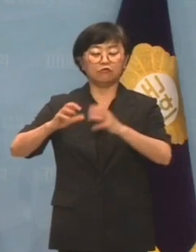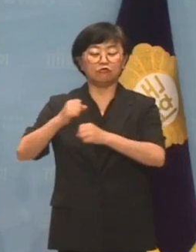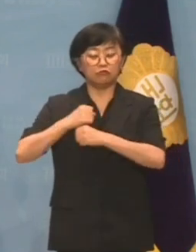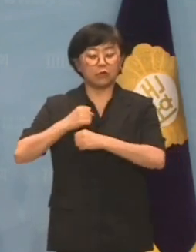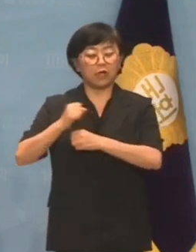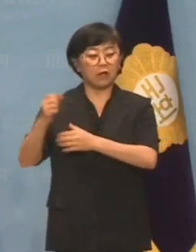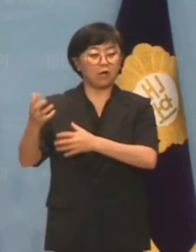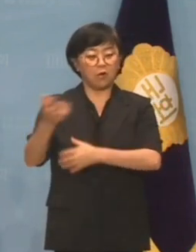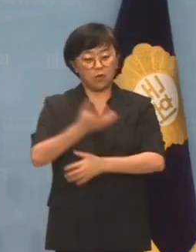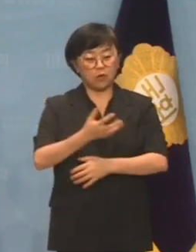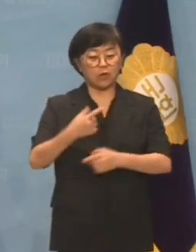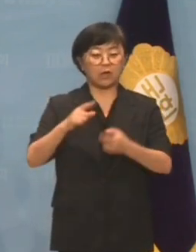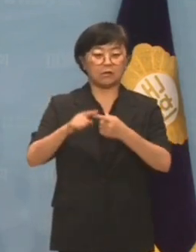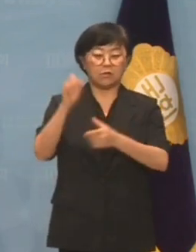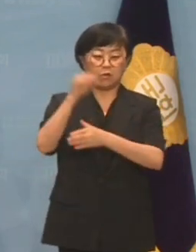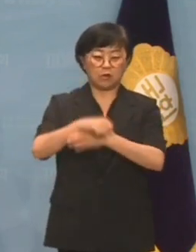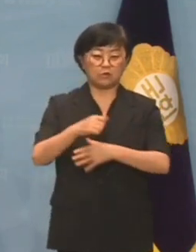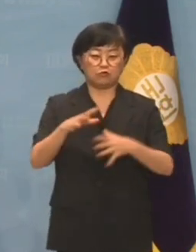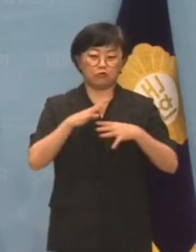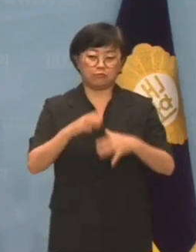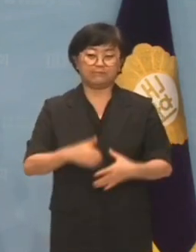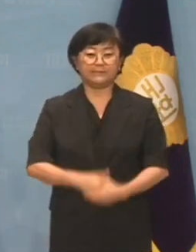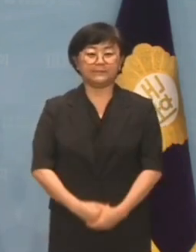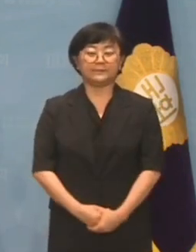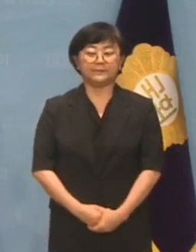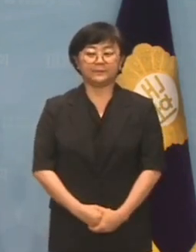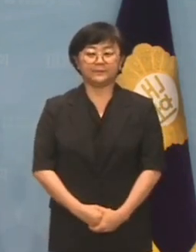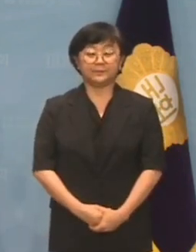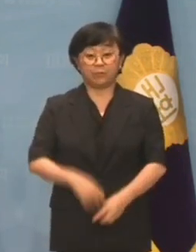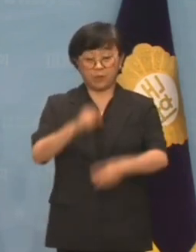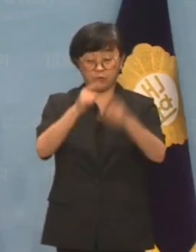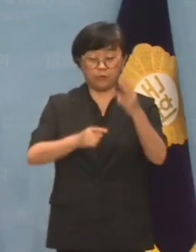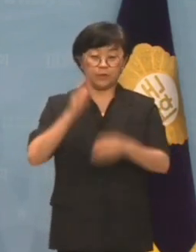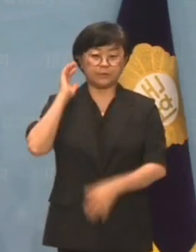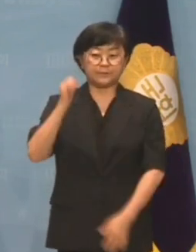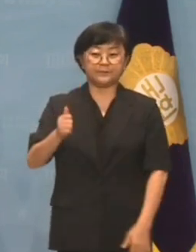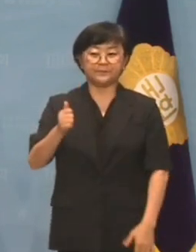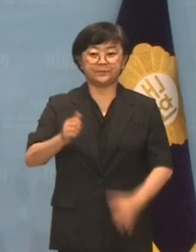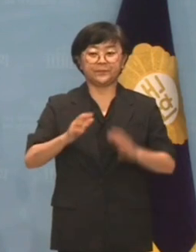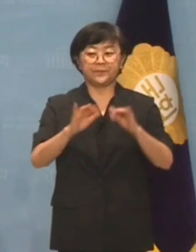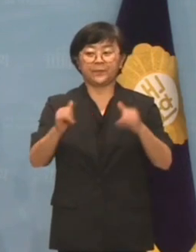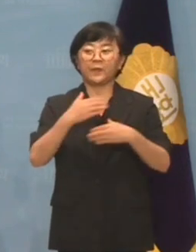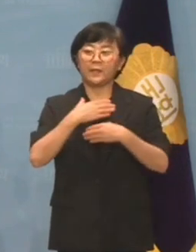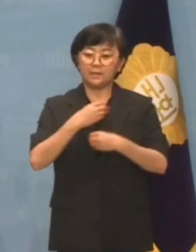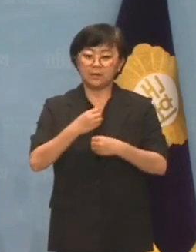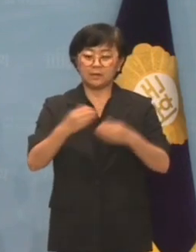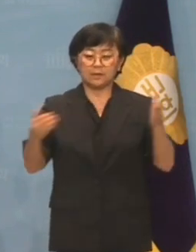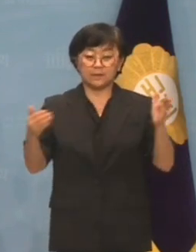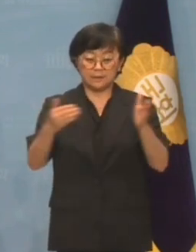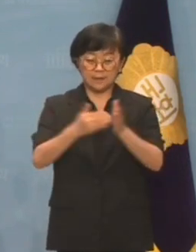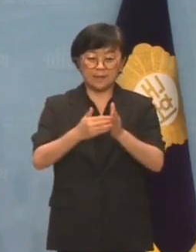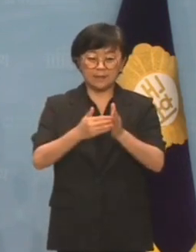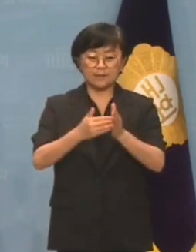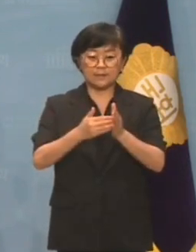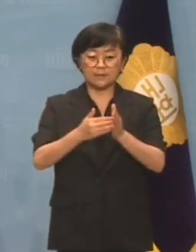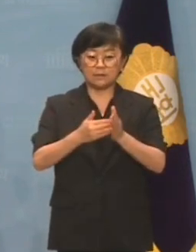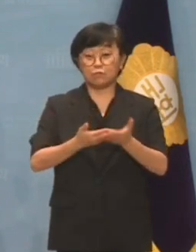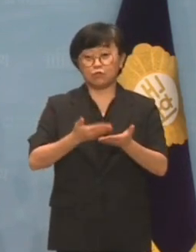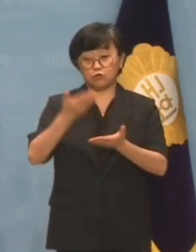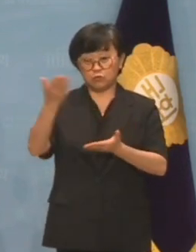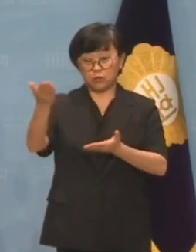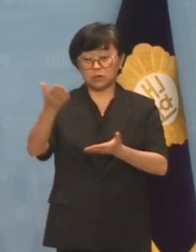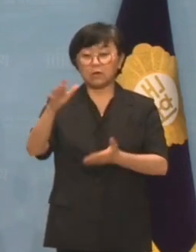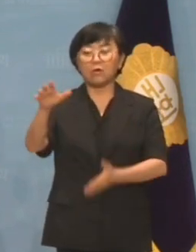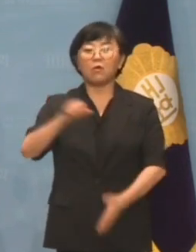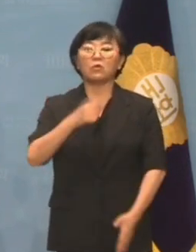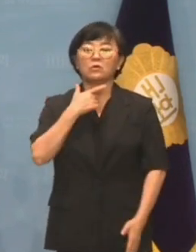허용하는 것은 아닌지 두렵습니다. 윤석열 대통령이 국민의 안전까지 바치면서 얻고자 하는 것이